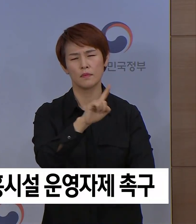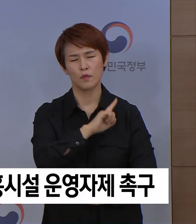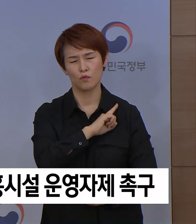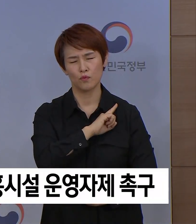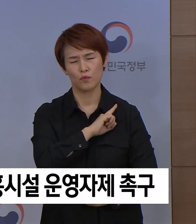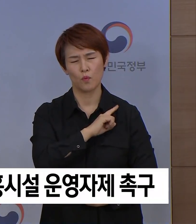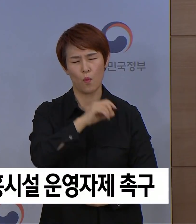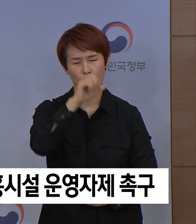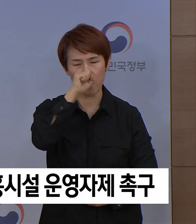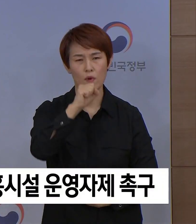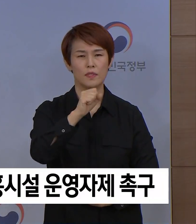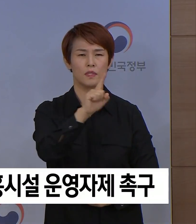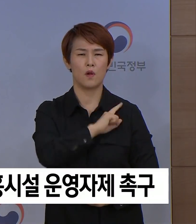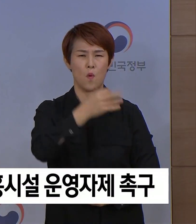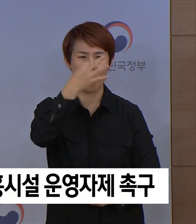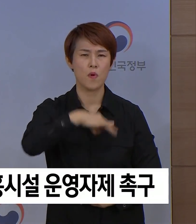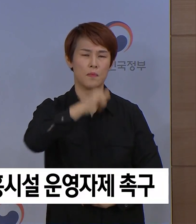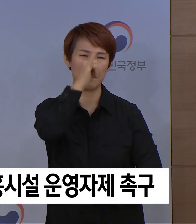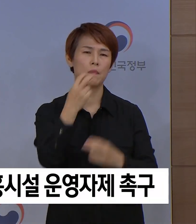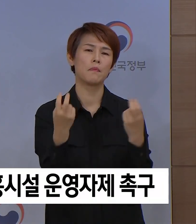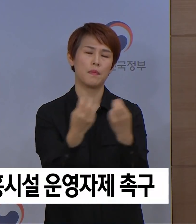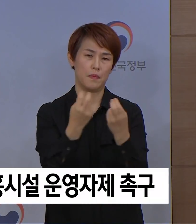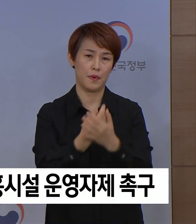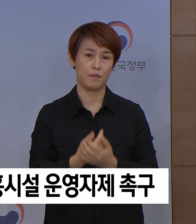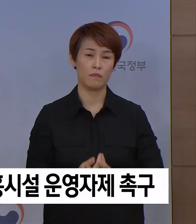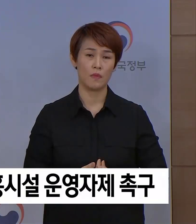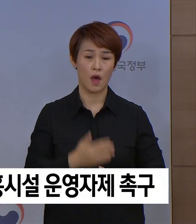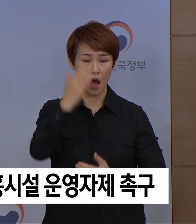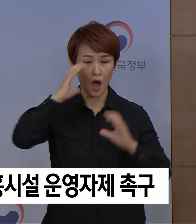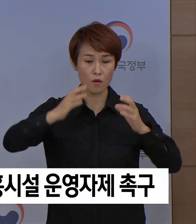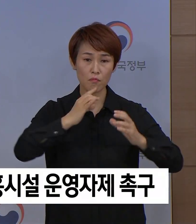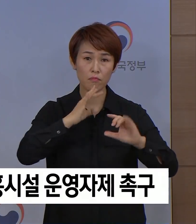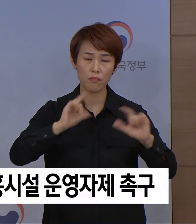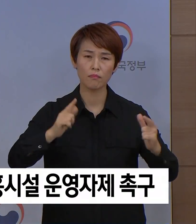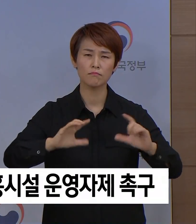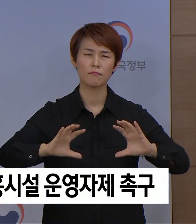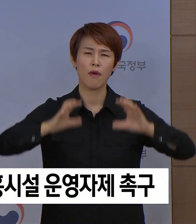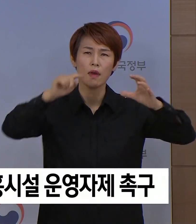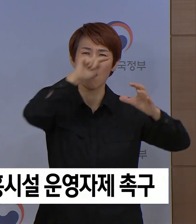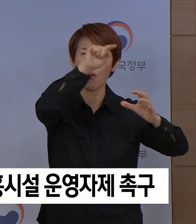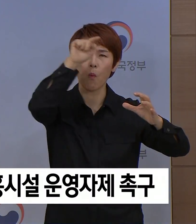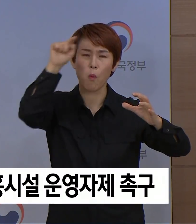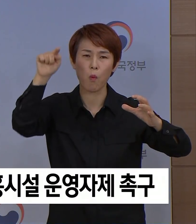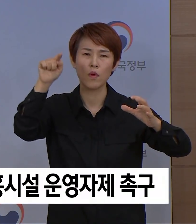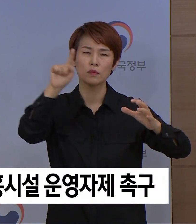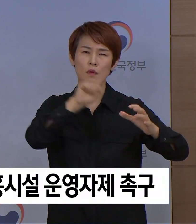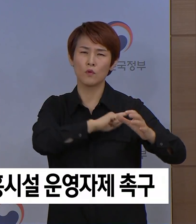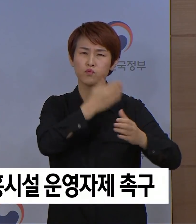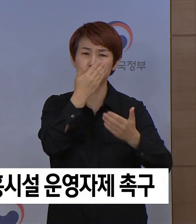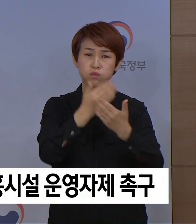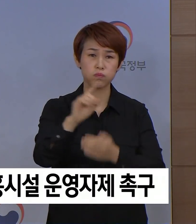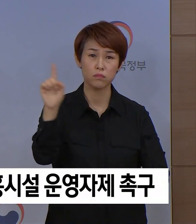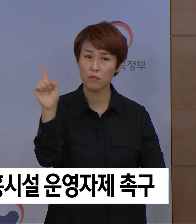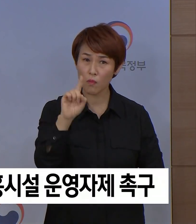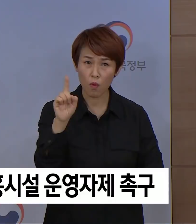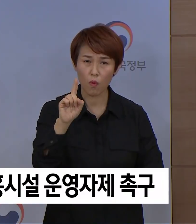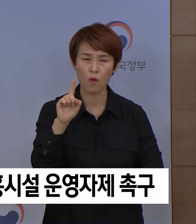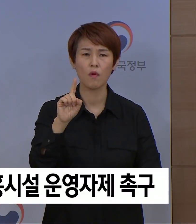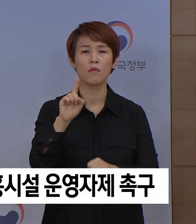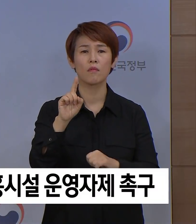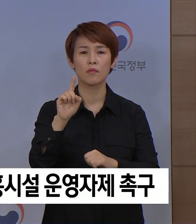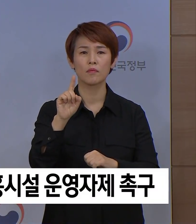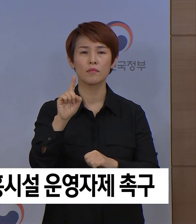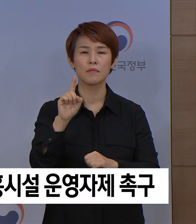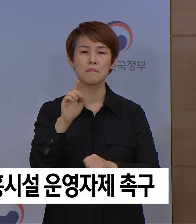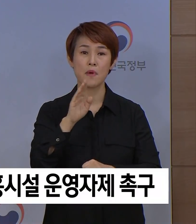대응방법입니다. 우리나라뿐만 아니라 세계 각국에서도 가장 중요하게 생각하고 실천하고 있는